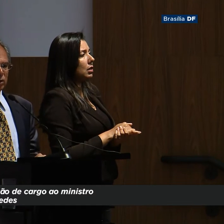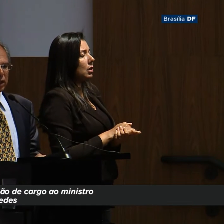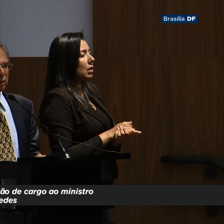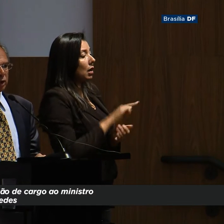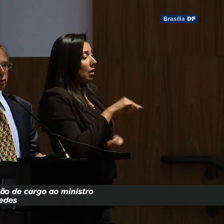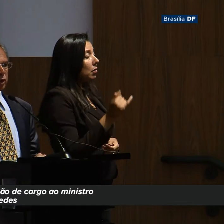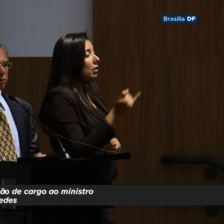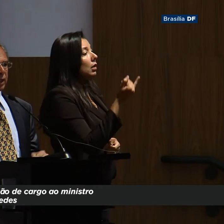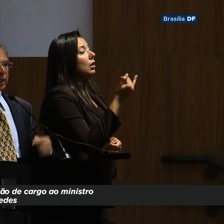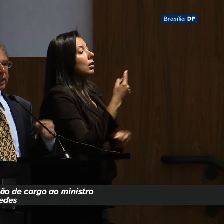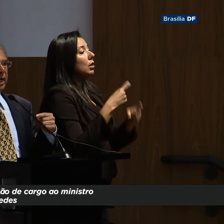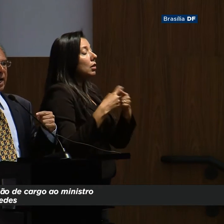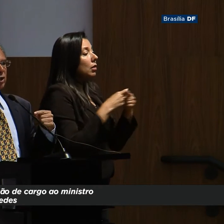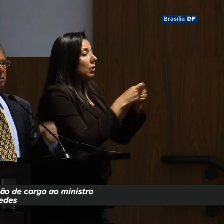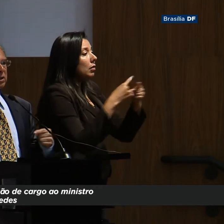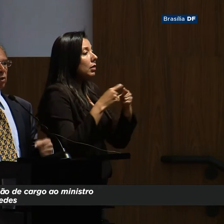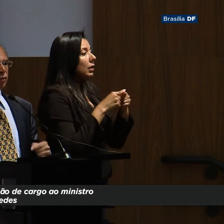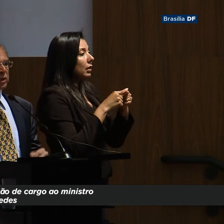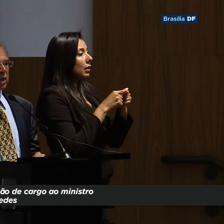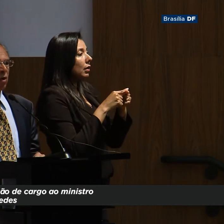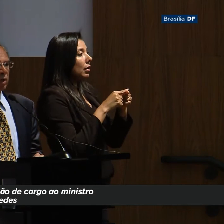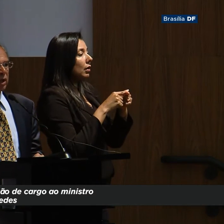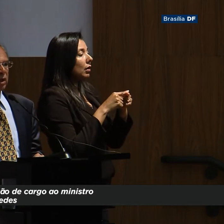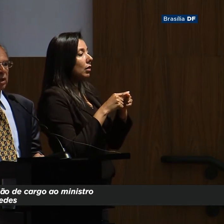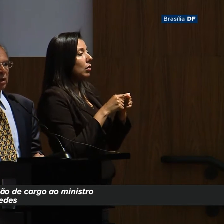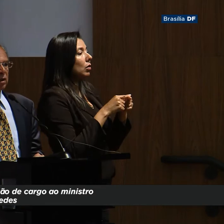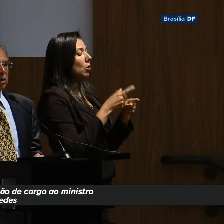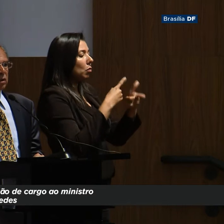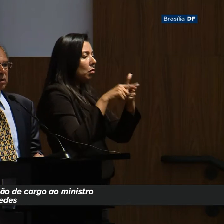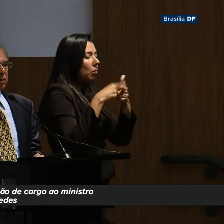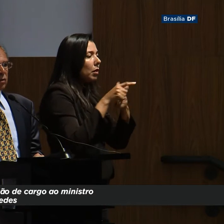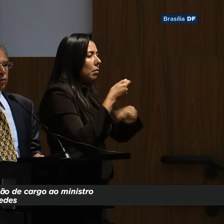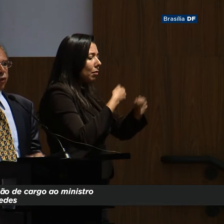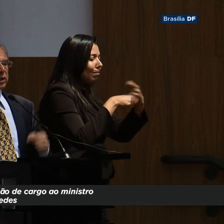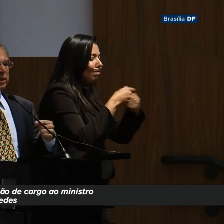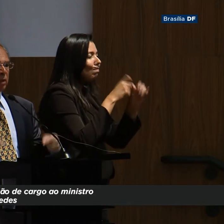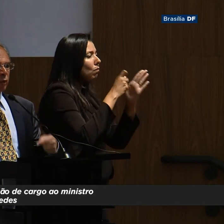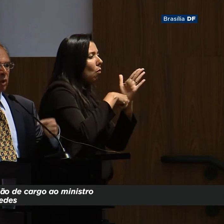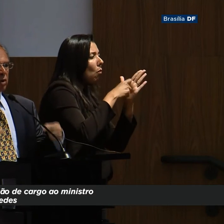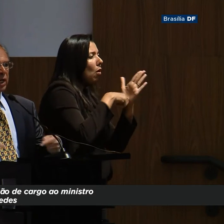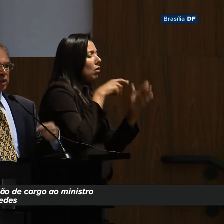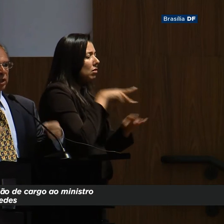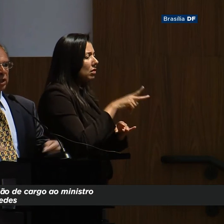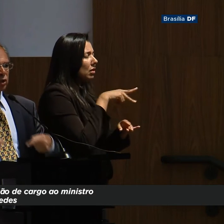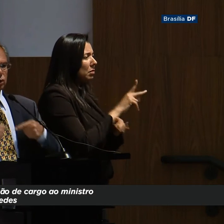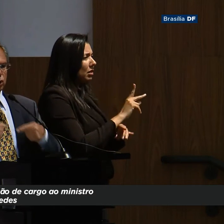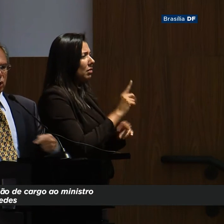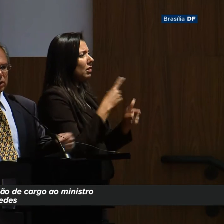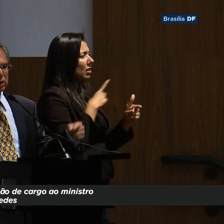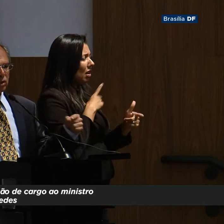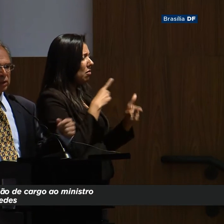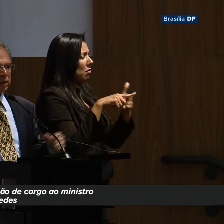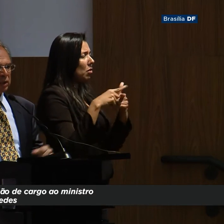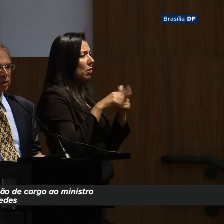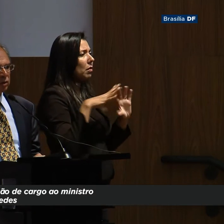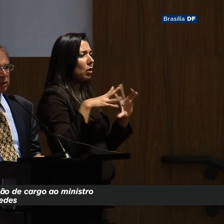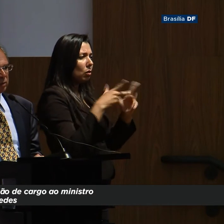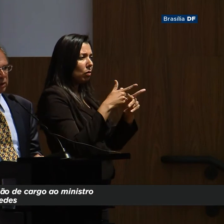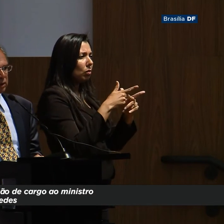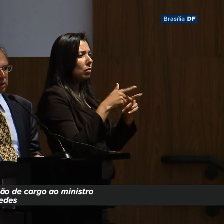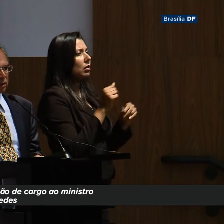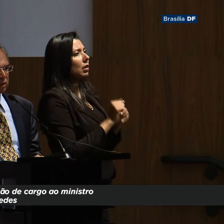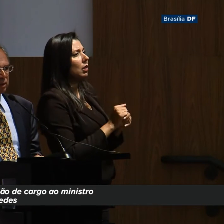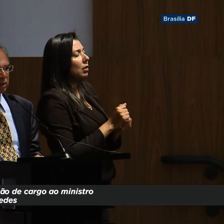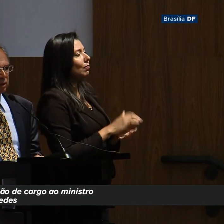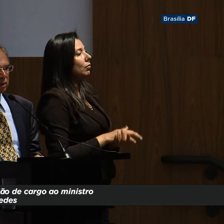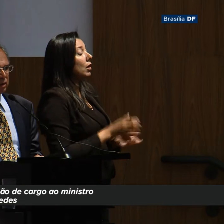fundamental exatamente por isso, porque a dimensão fiscal foi sempre o calcanhar de Aquiles de todas as nossas tentativas